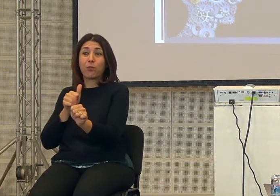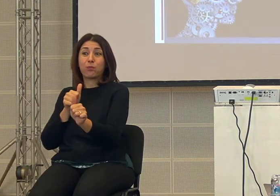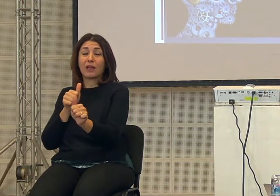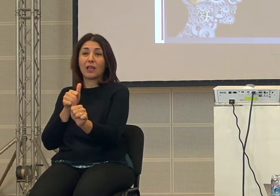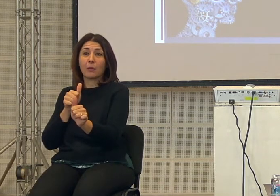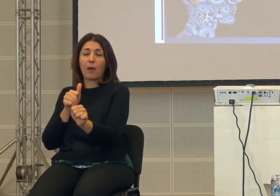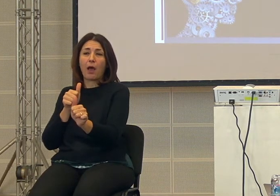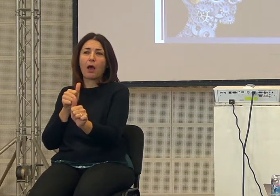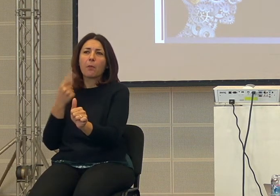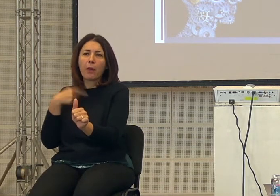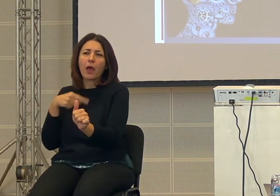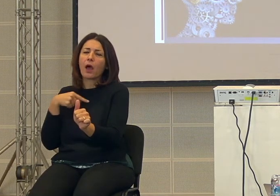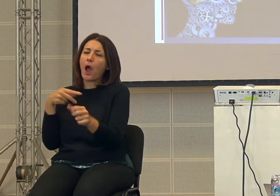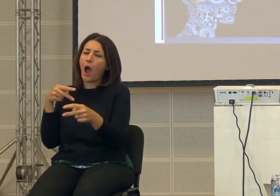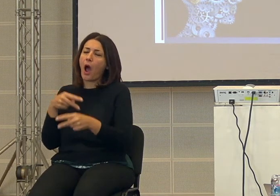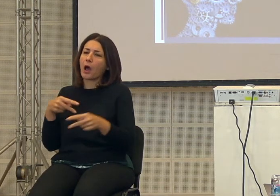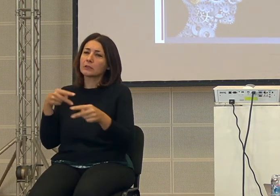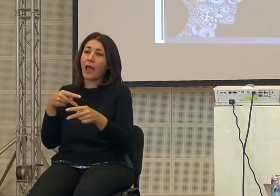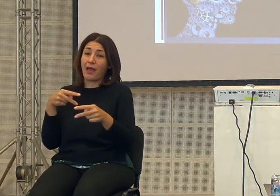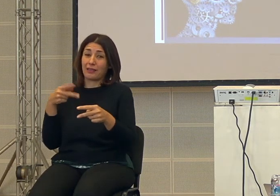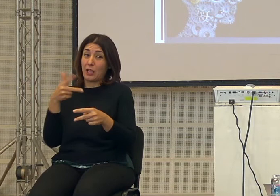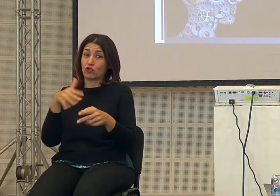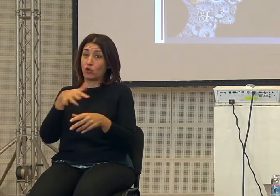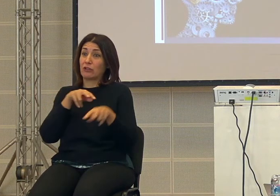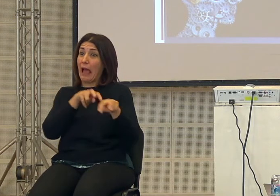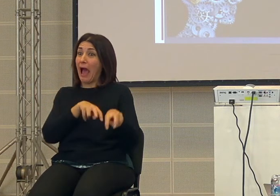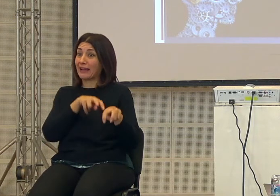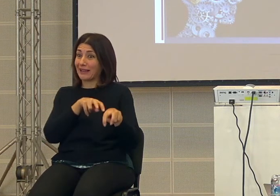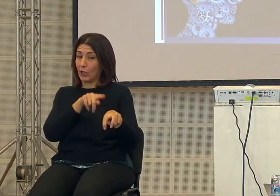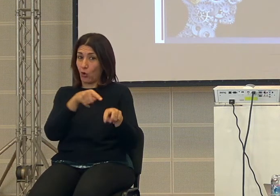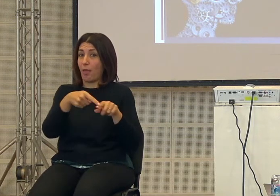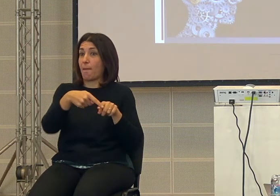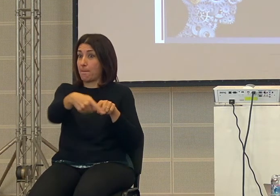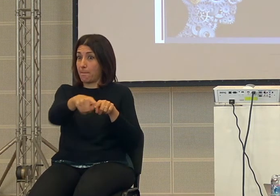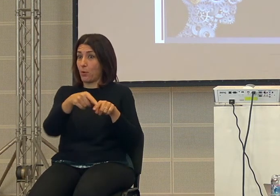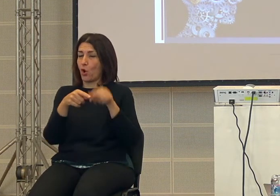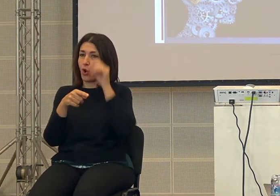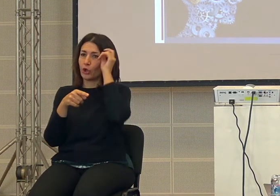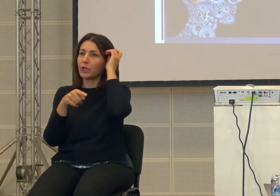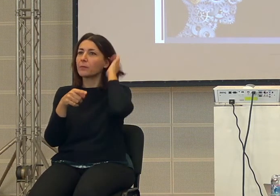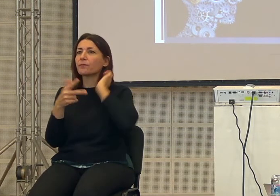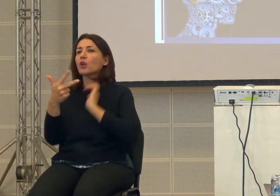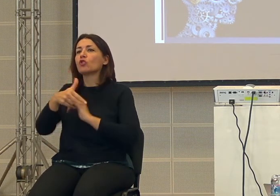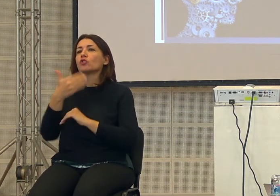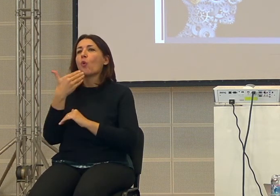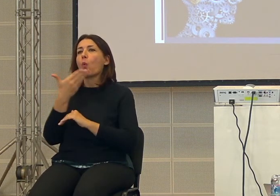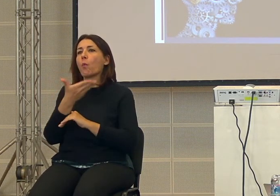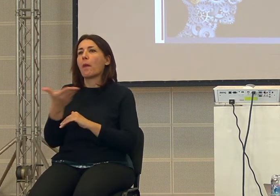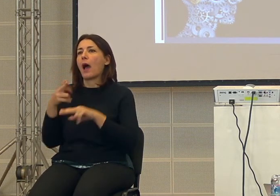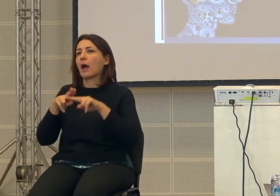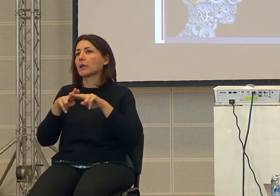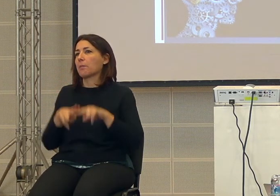millenni dalle società agricole in poi le società umane sono rimaste